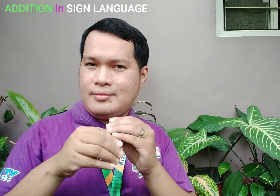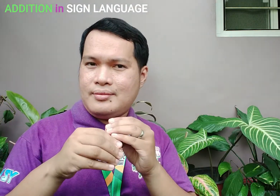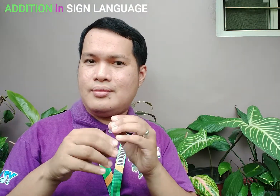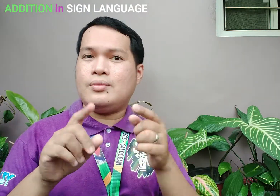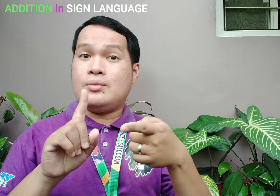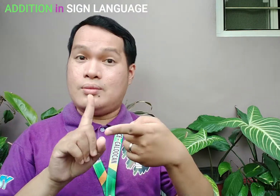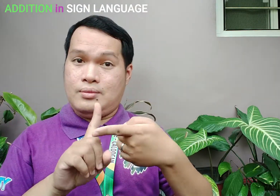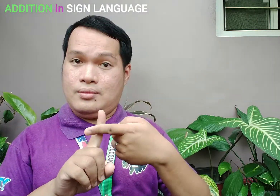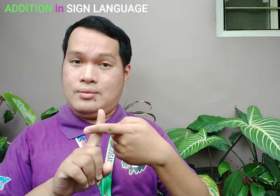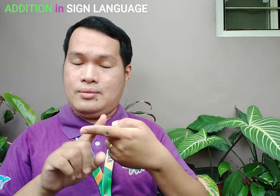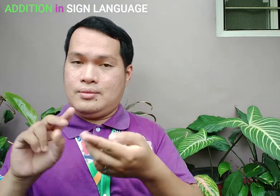ng mga numbers?